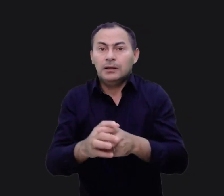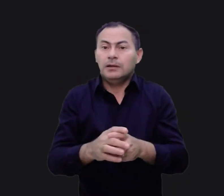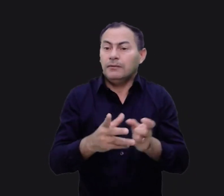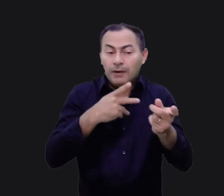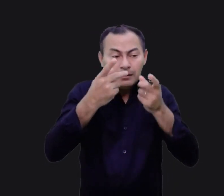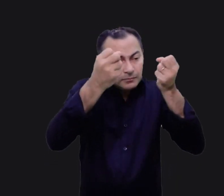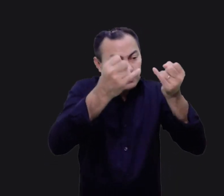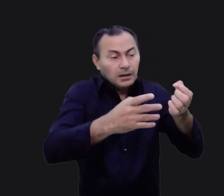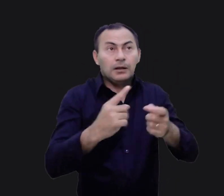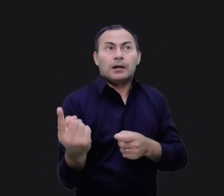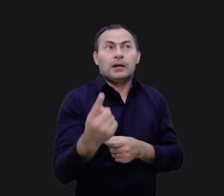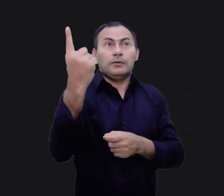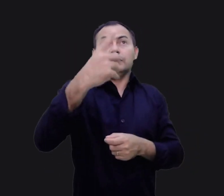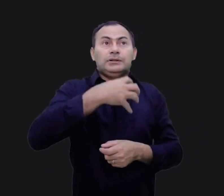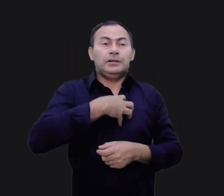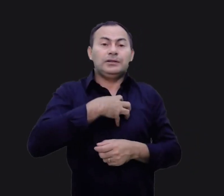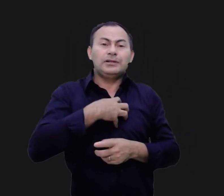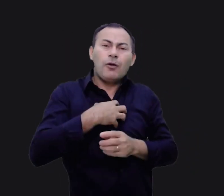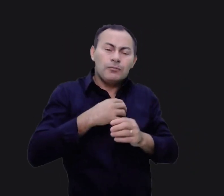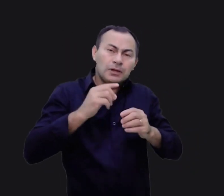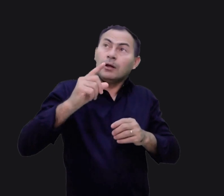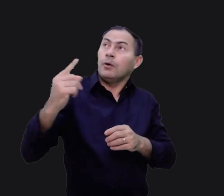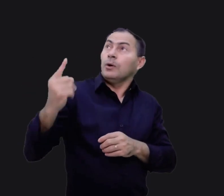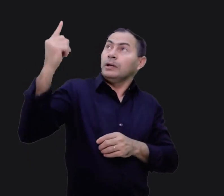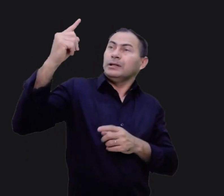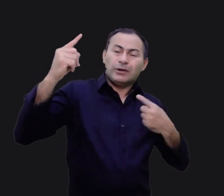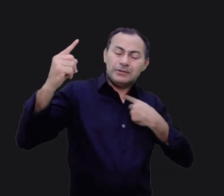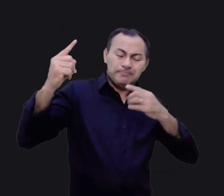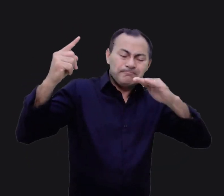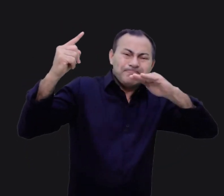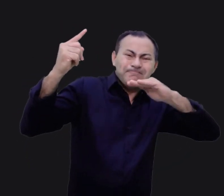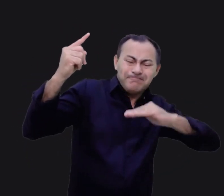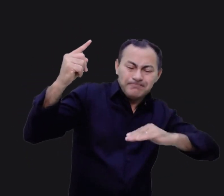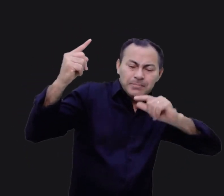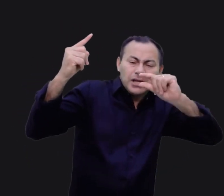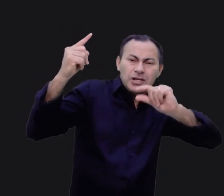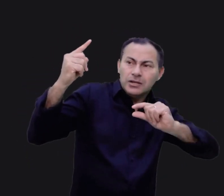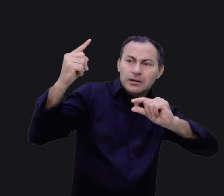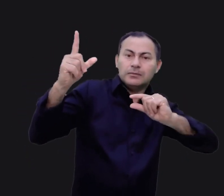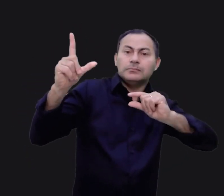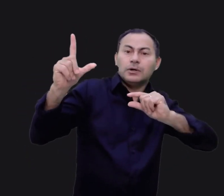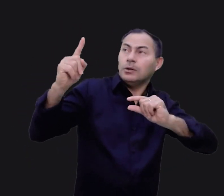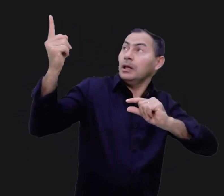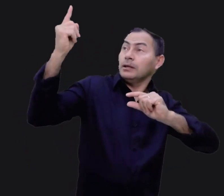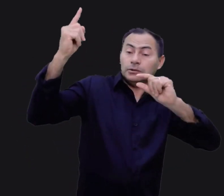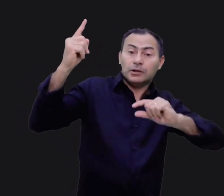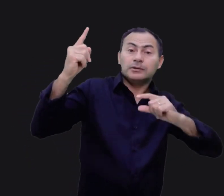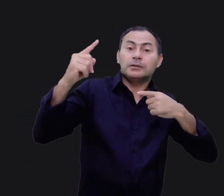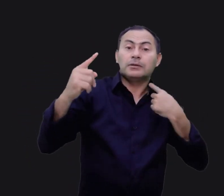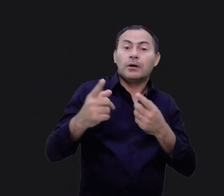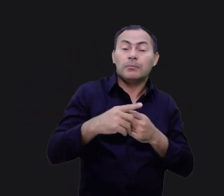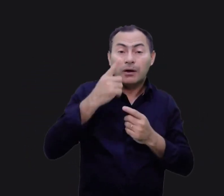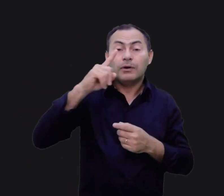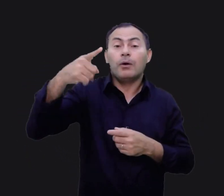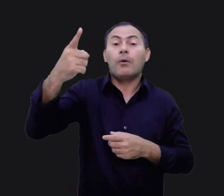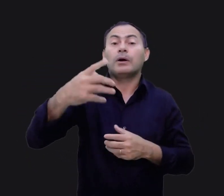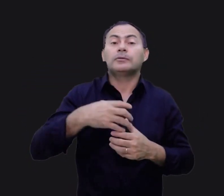são tão grandes que nos sentimos como gafanhotos perto deles. Agora, vamos ver um outro